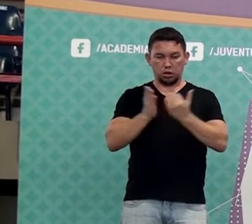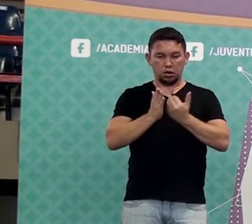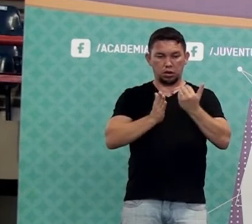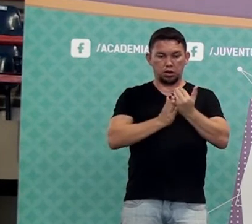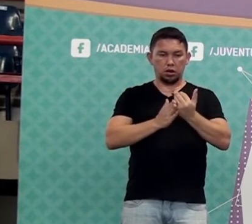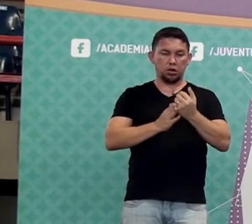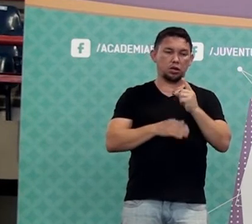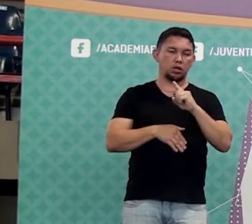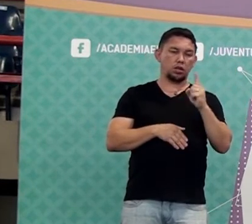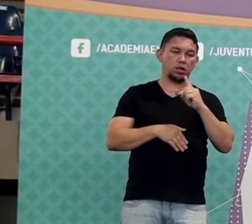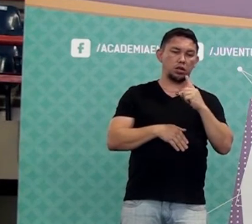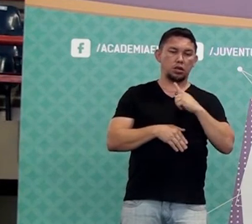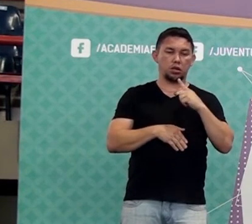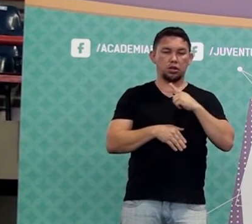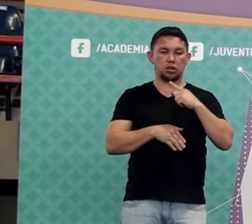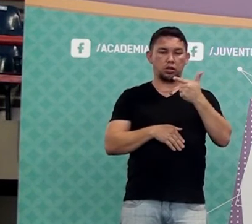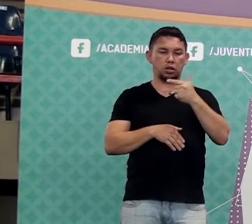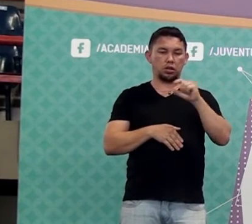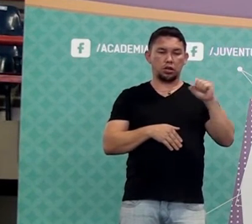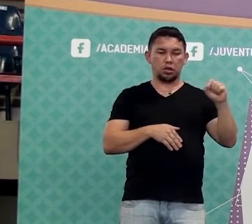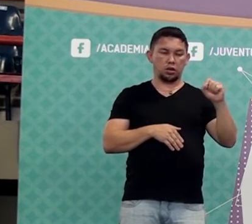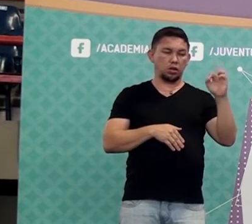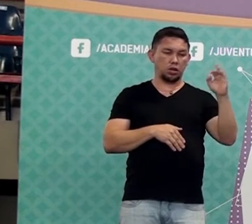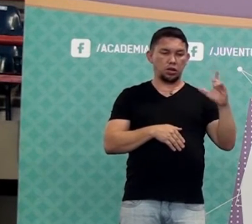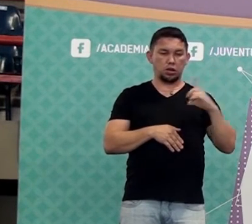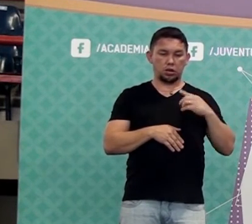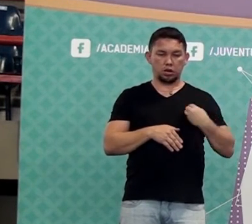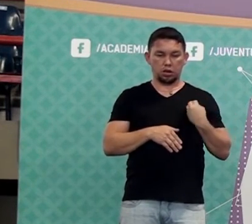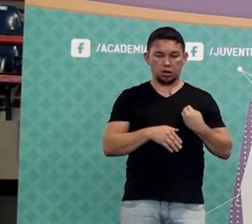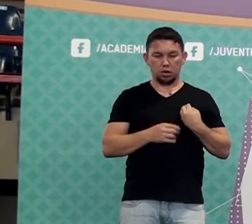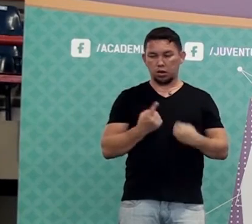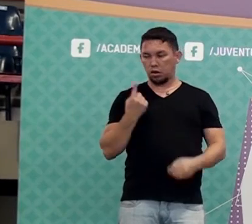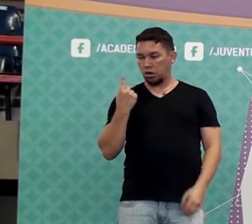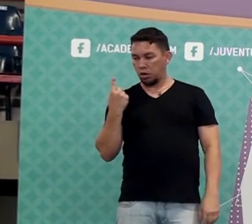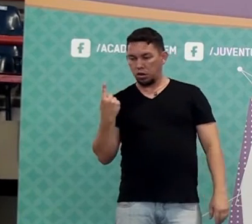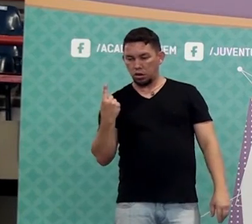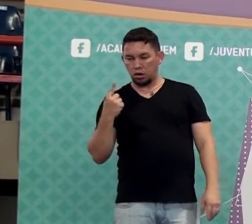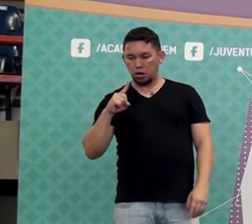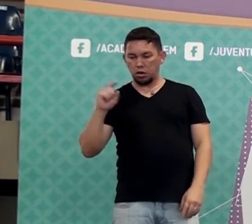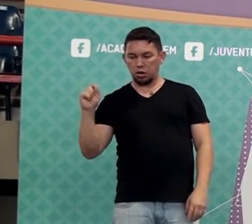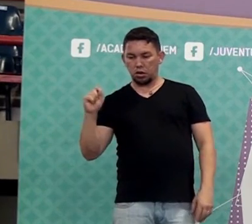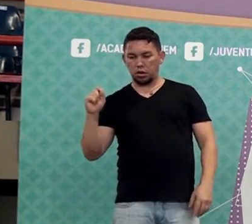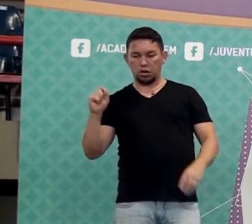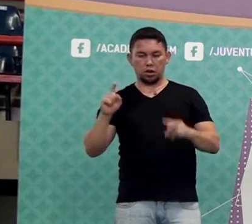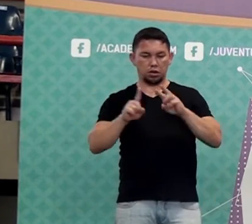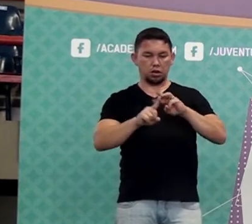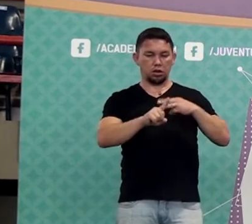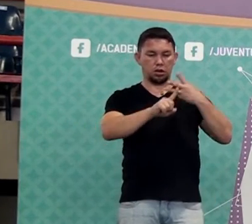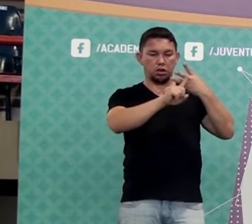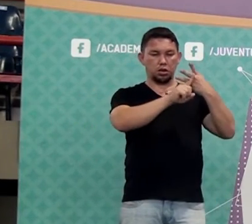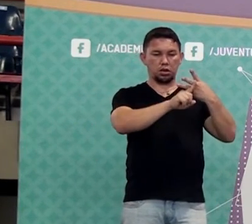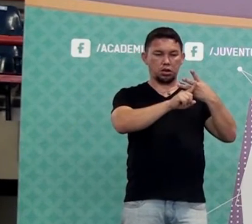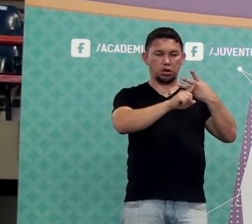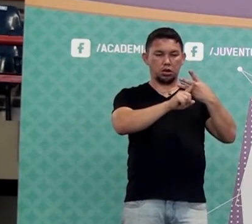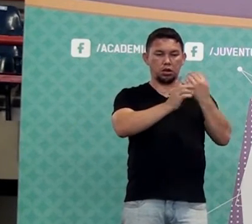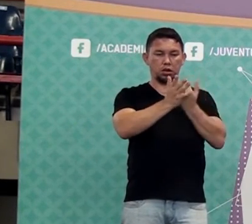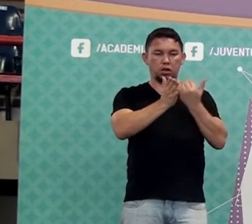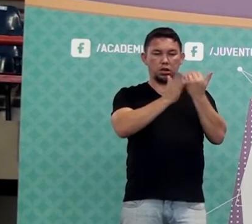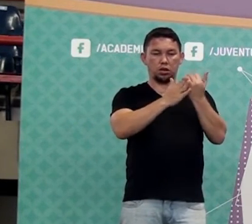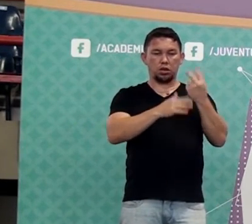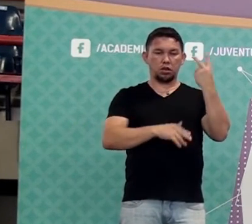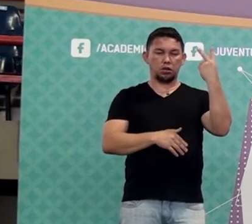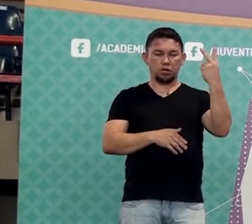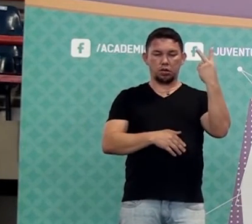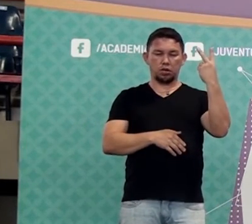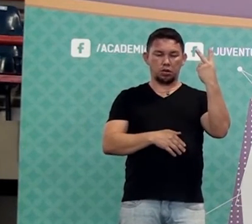por cento. Foi duzentos por cento. Porque ele já era cem e passou pra trezentos. Ele só aumentou